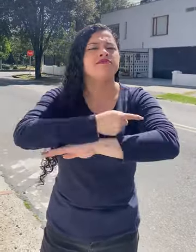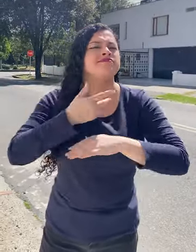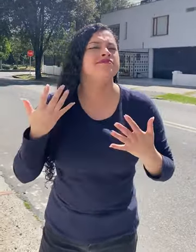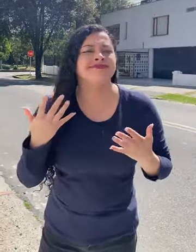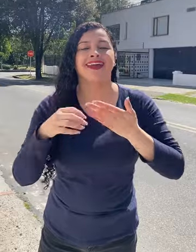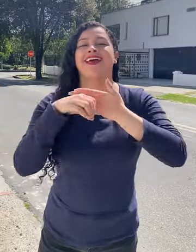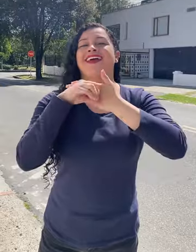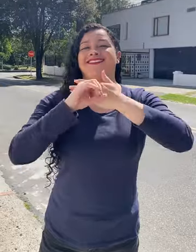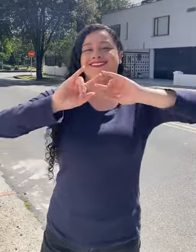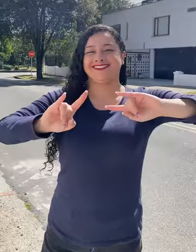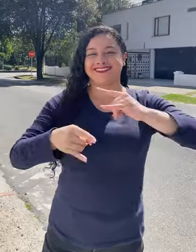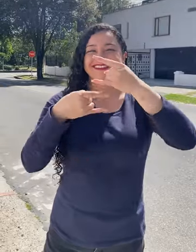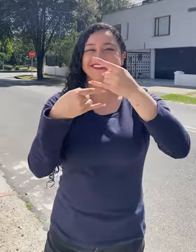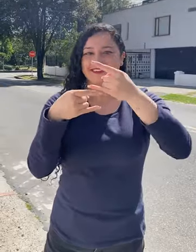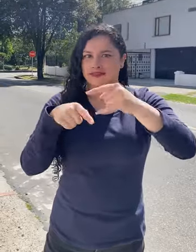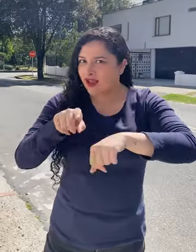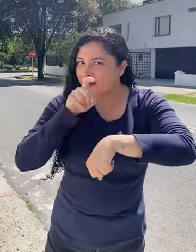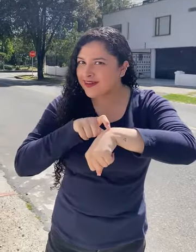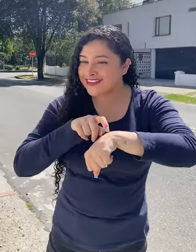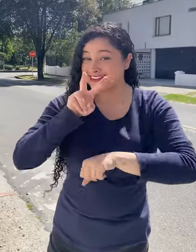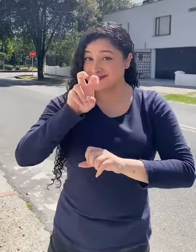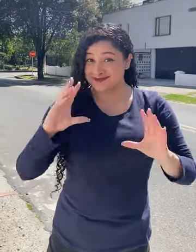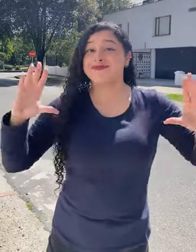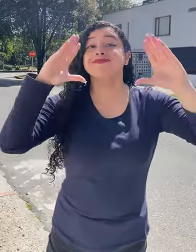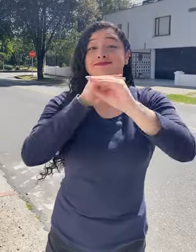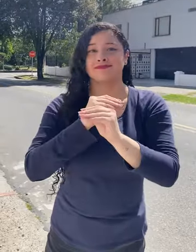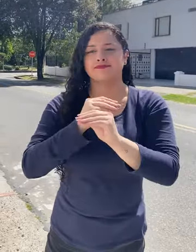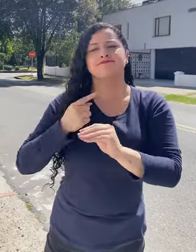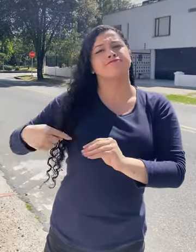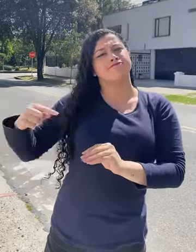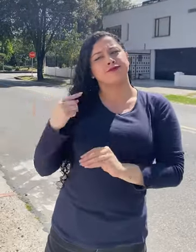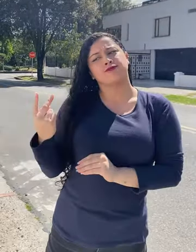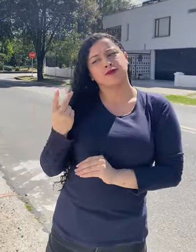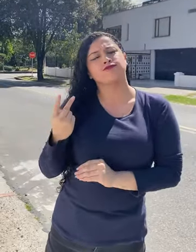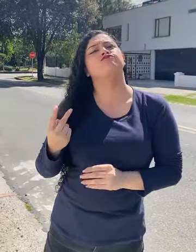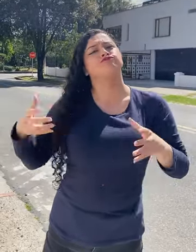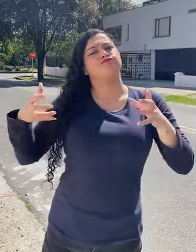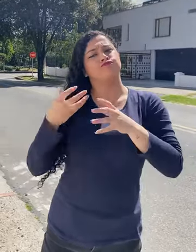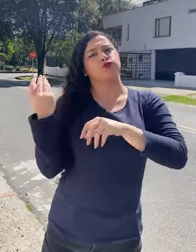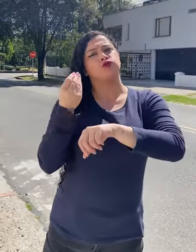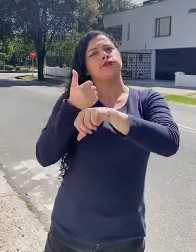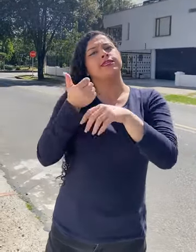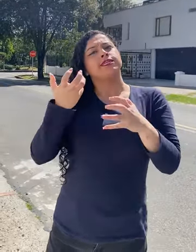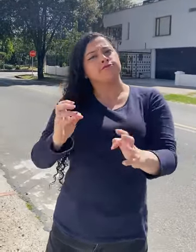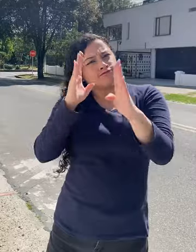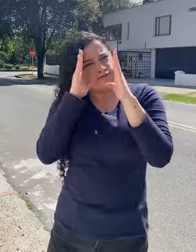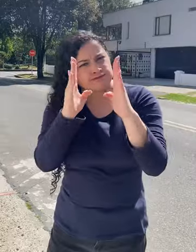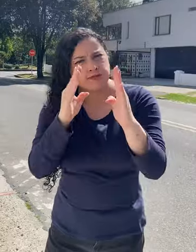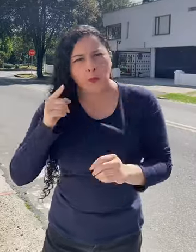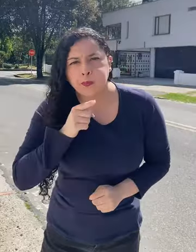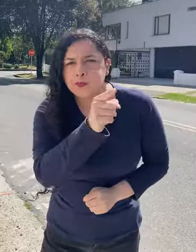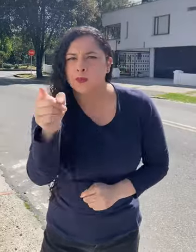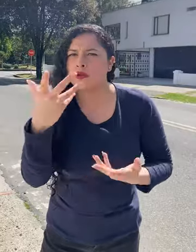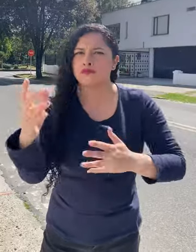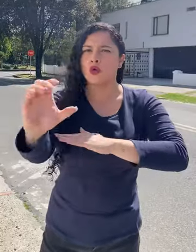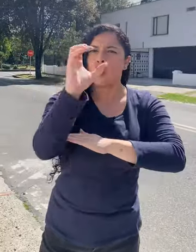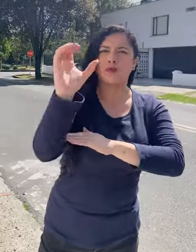todos hoy a las 7 de la noche. Como miembros del Consejo Directivo, queremos escucharlos a todos ustedes, las personas sordas del